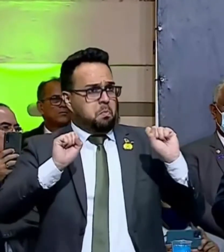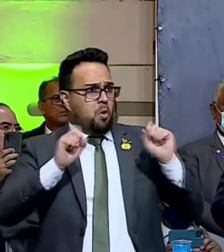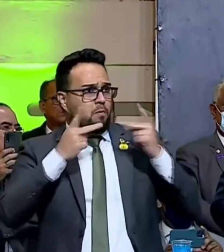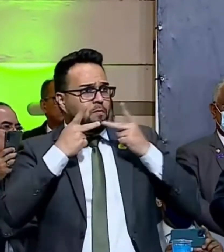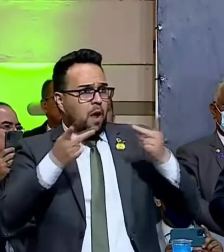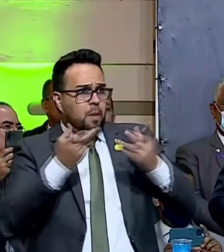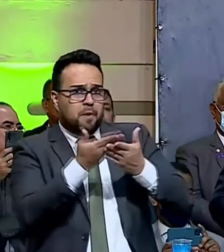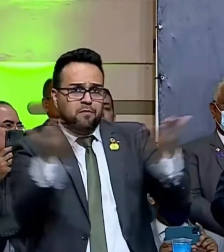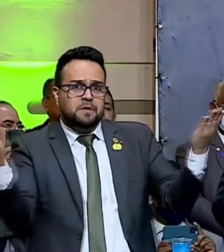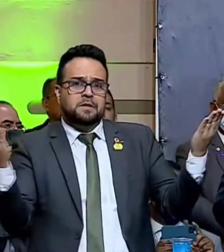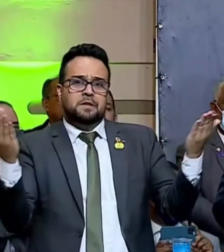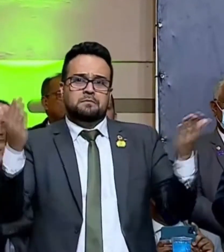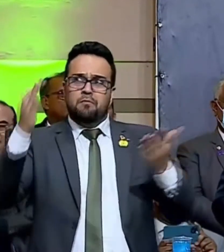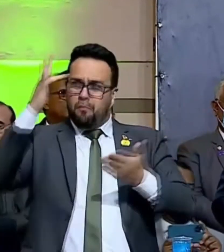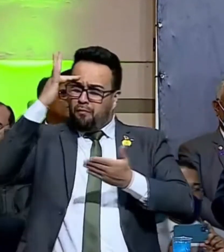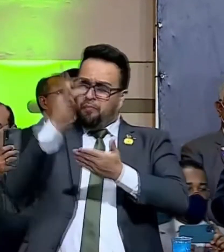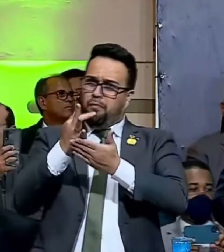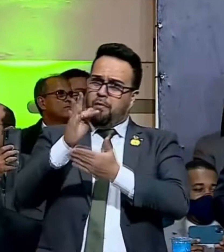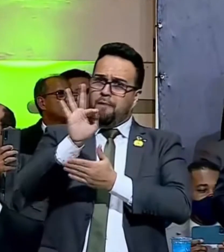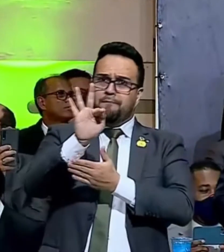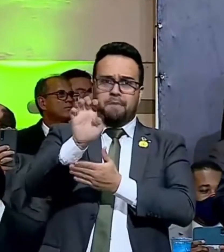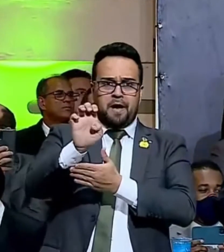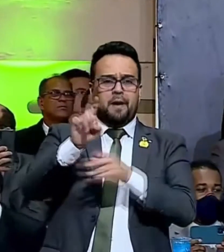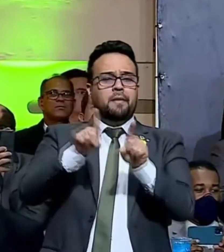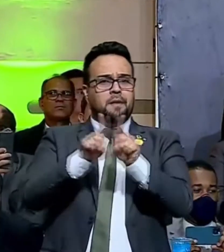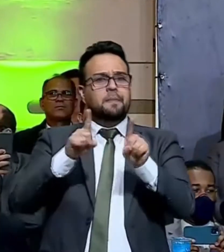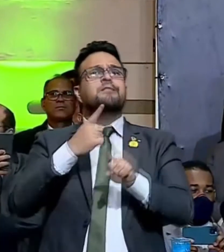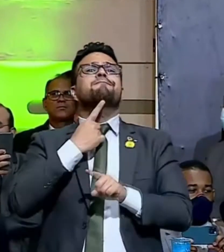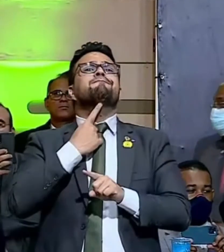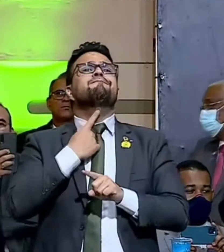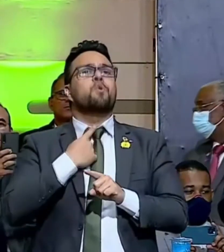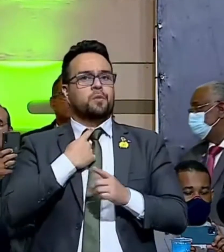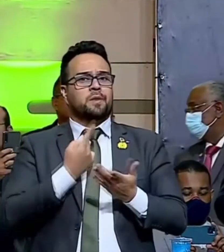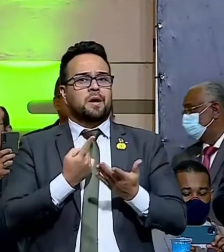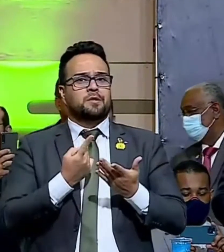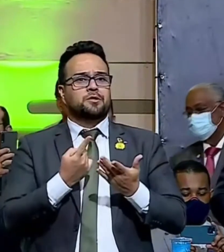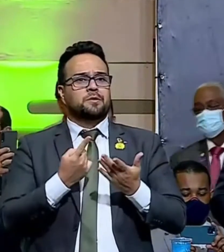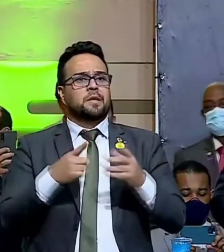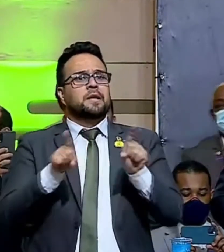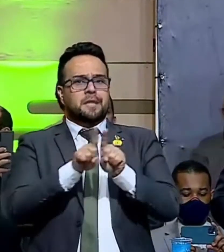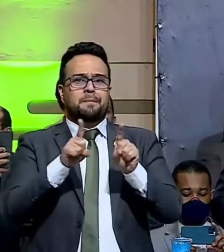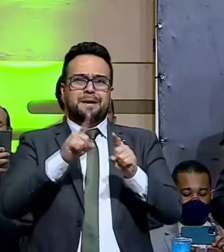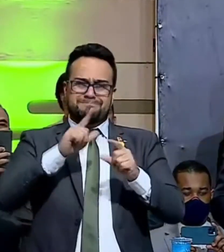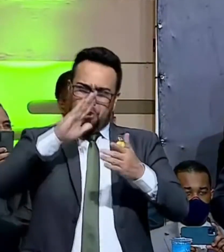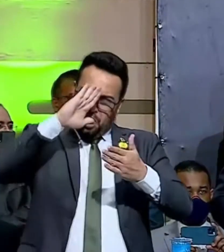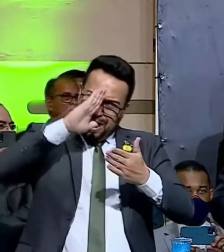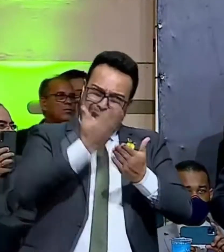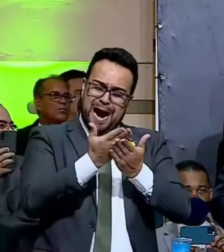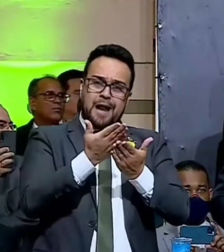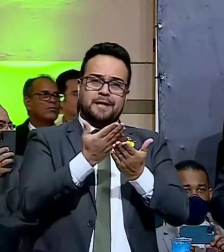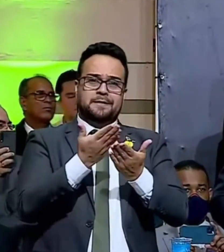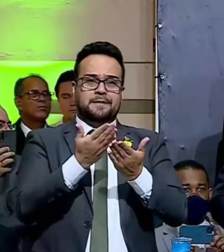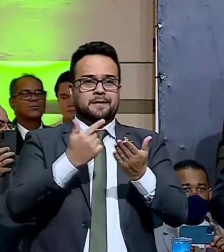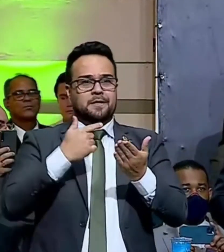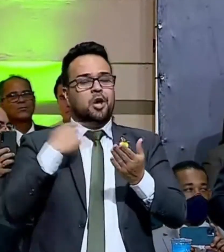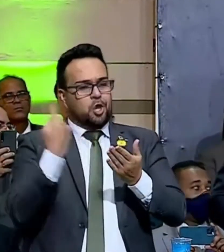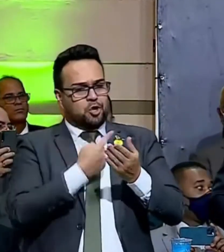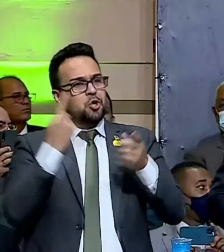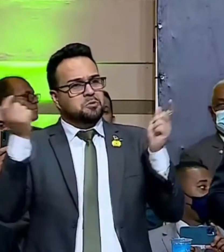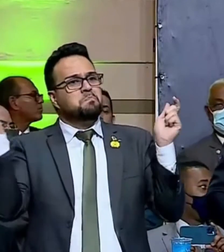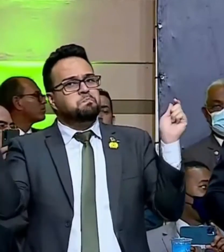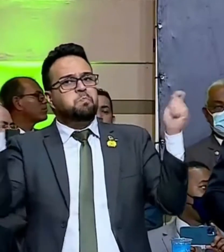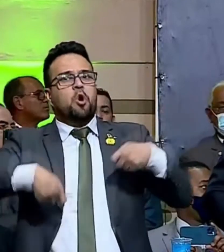com fé, com vontade, com crença, nós podemos